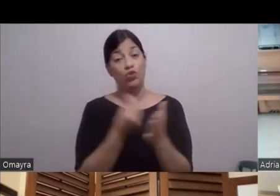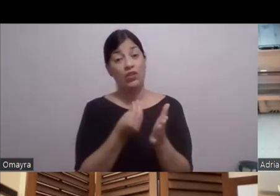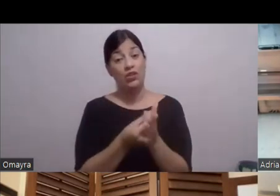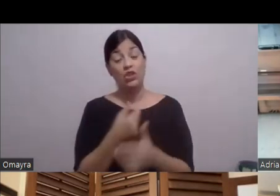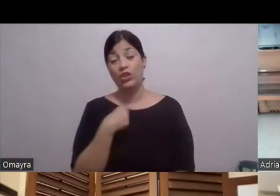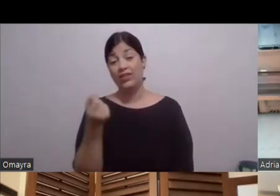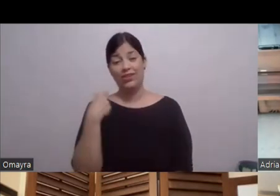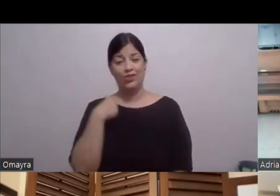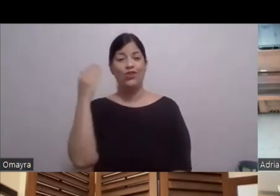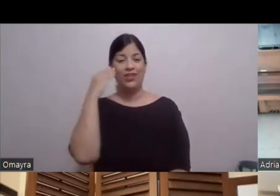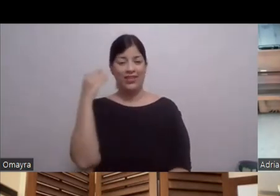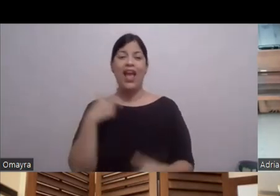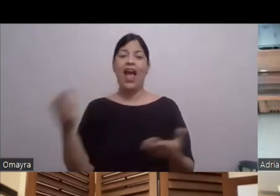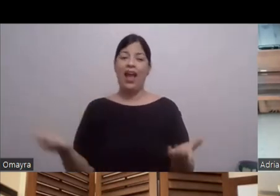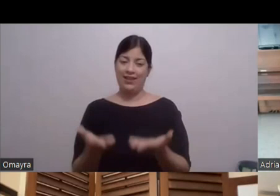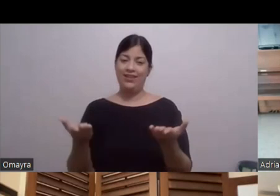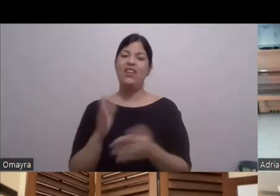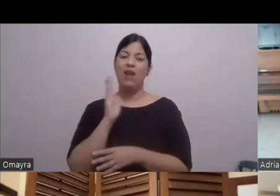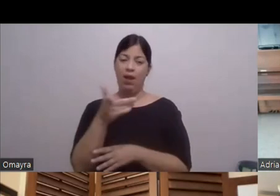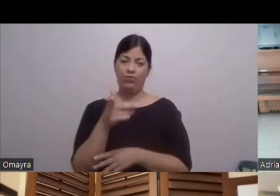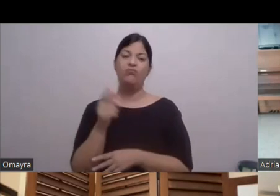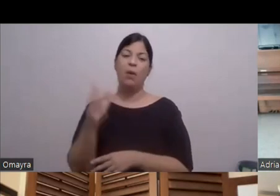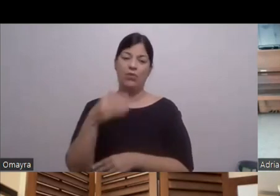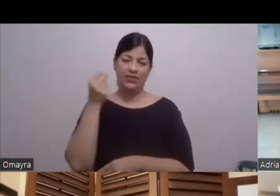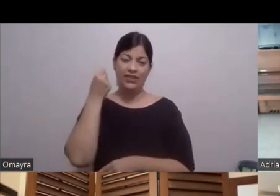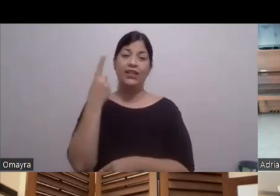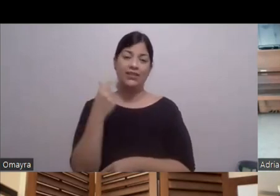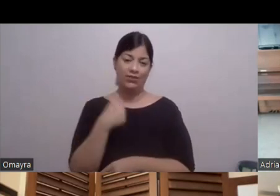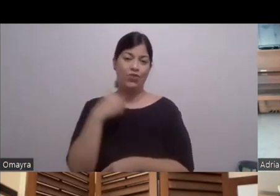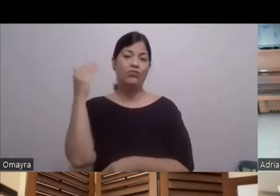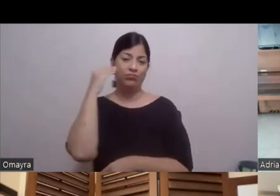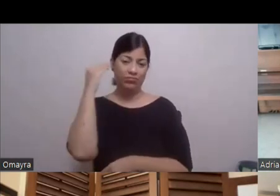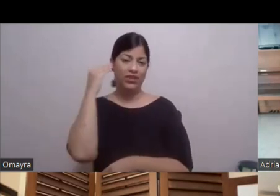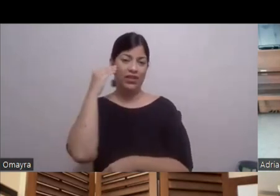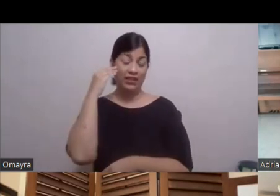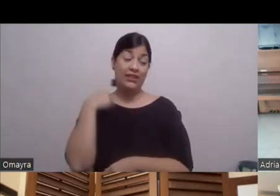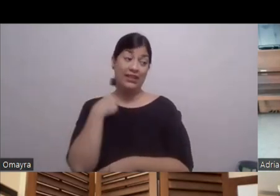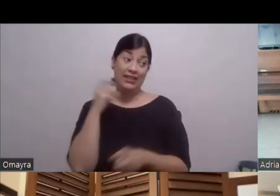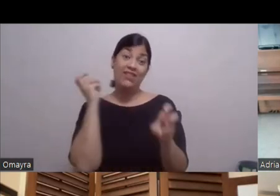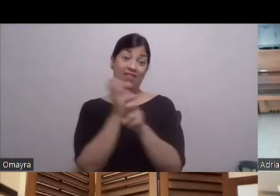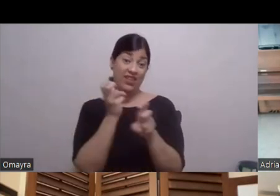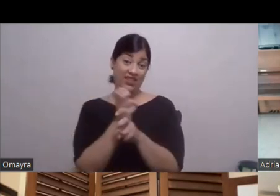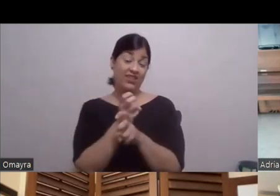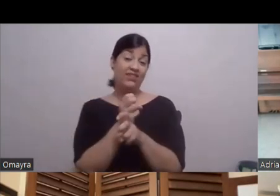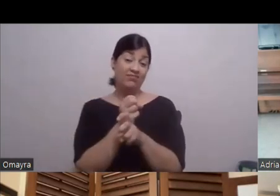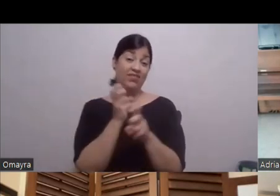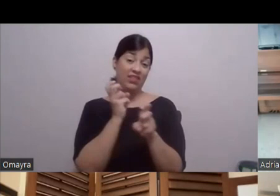vamos a Tenemos que entenderlo Yo sé que sí se entiende Yo sé que Es cuesta arriba Porque también pues Es costoso hacerlo Pero Yo creo que que